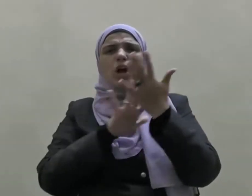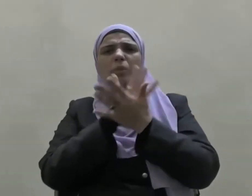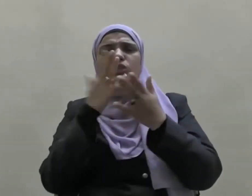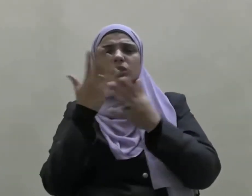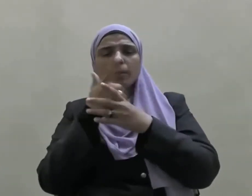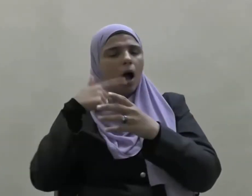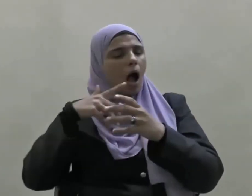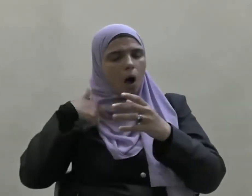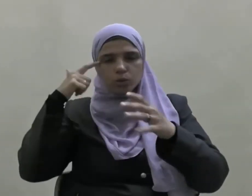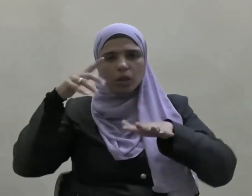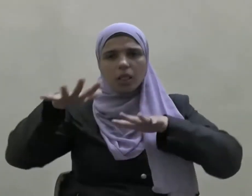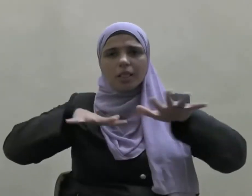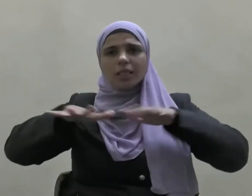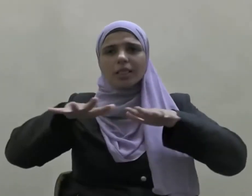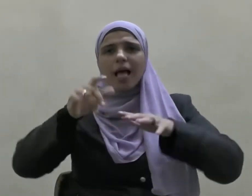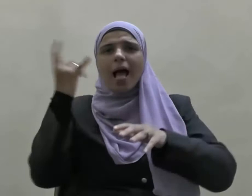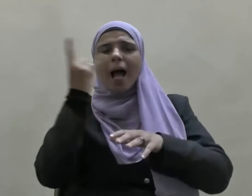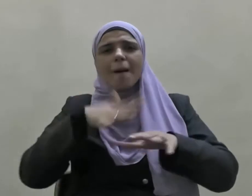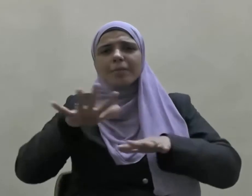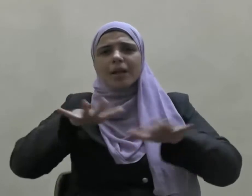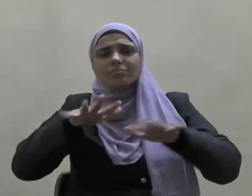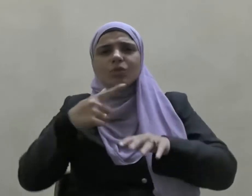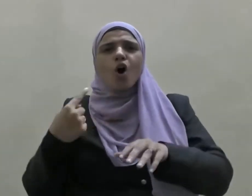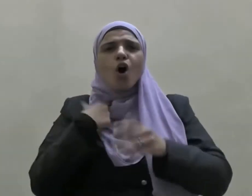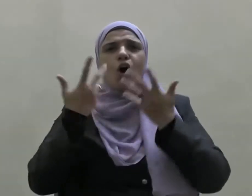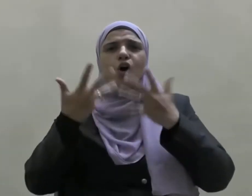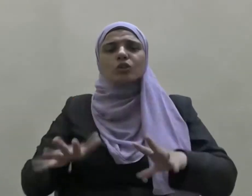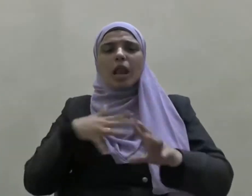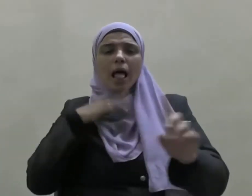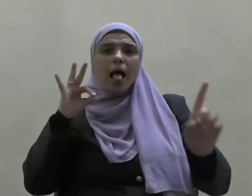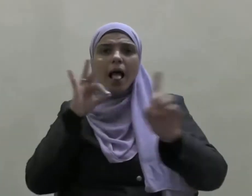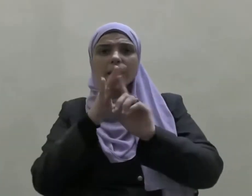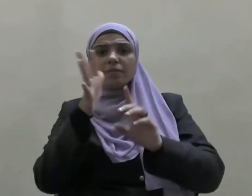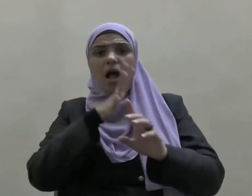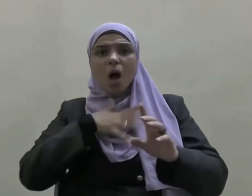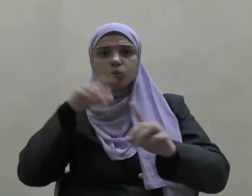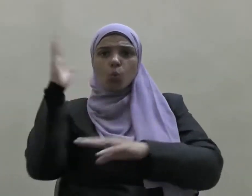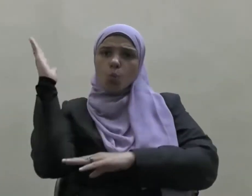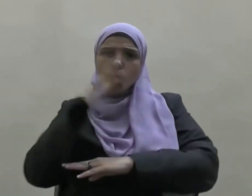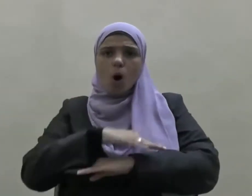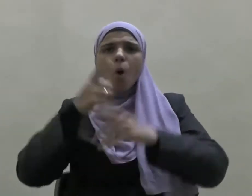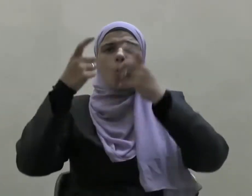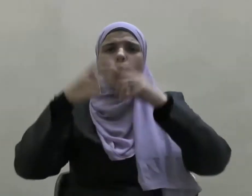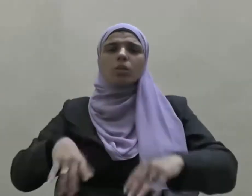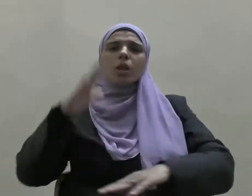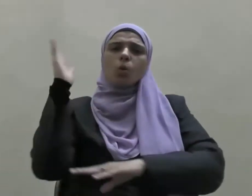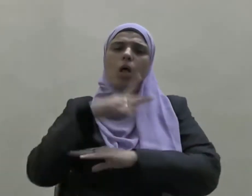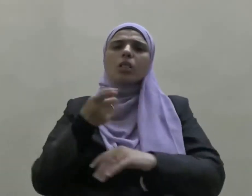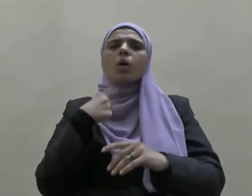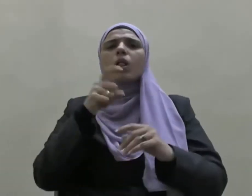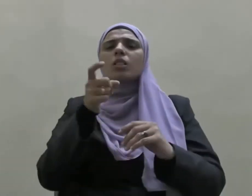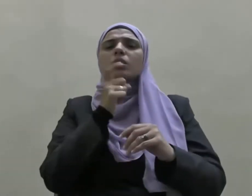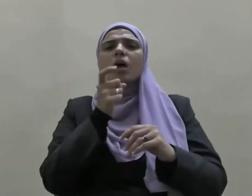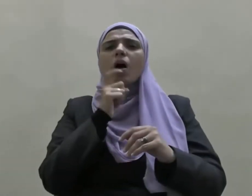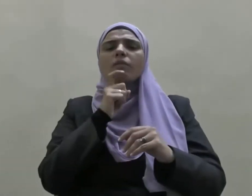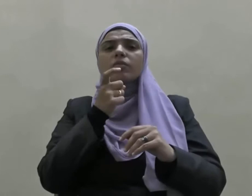بزعزعة الأمن واستهداف وحدة الوطن وإضعاف